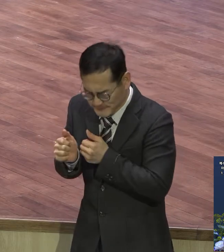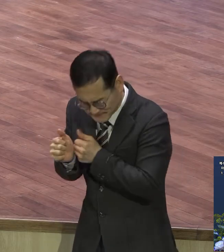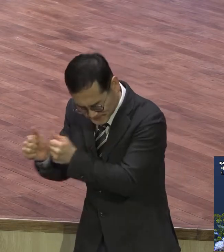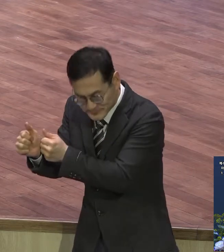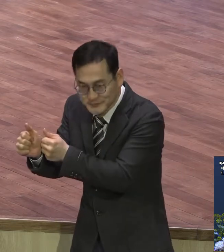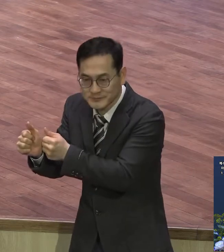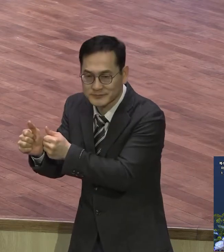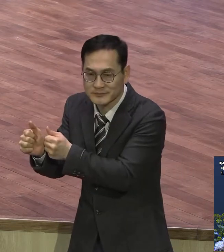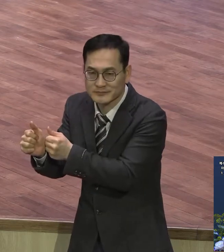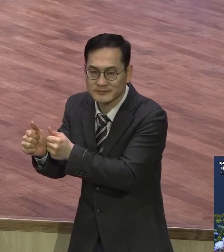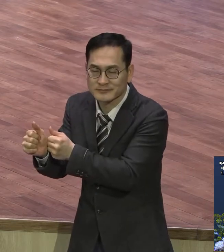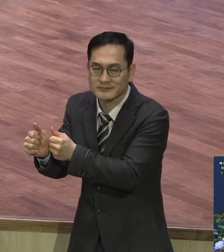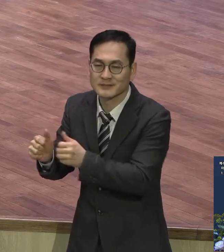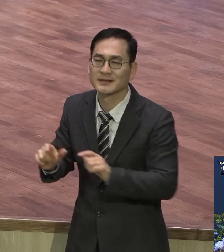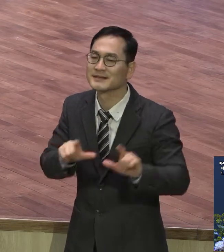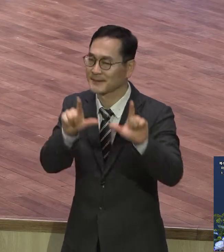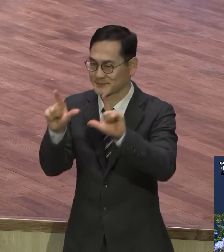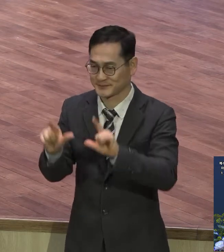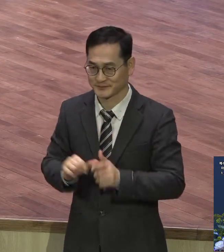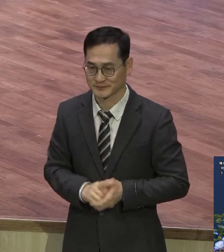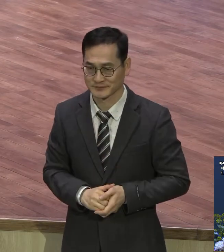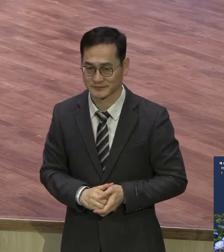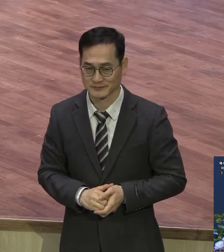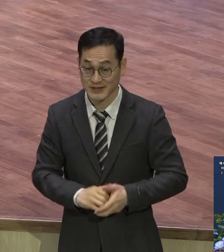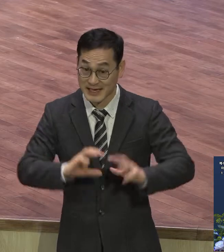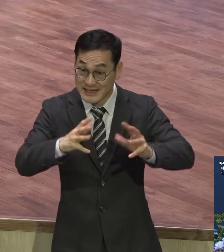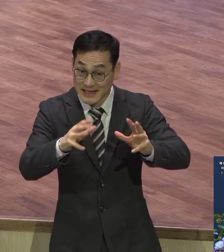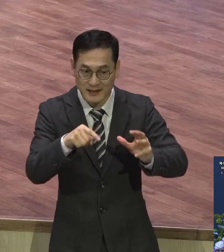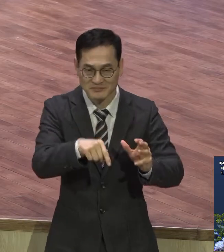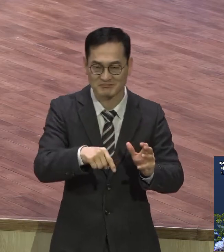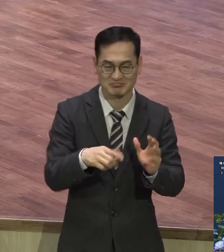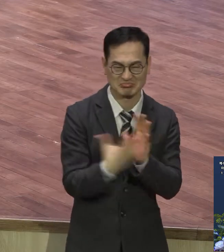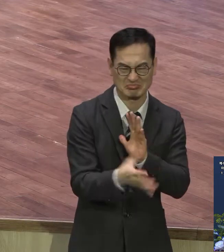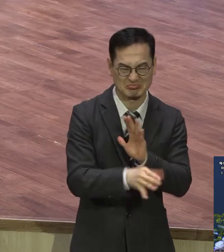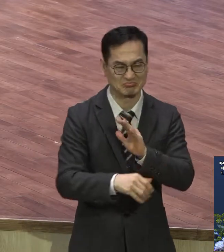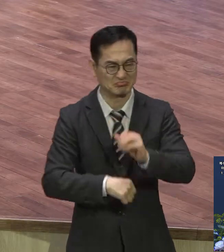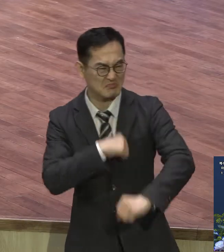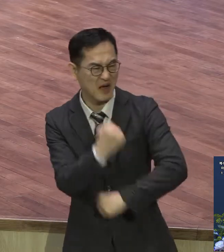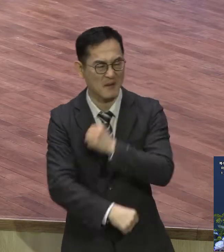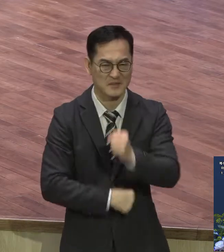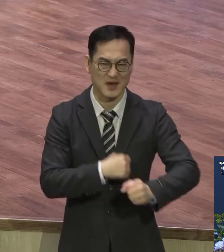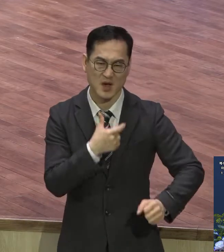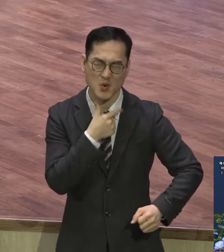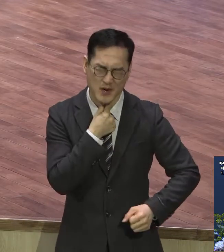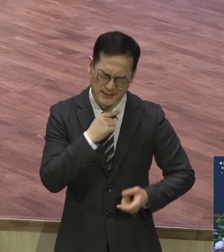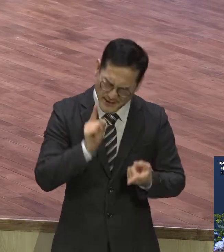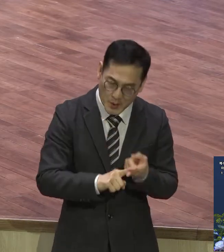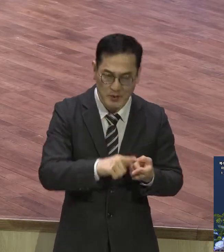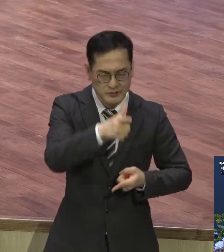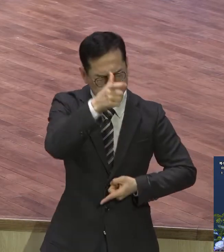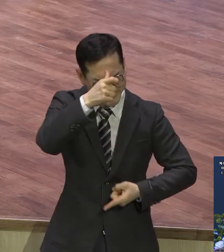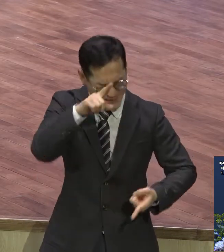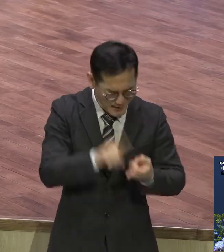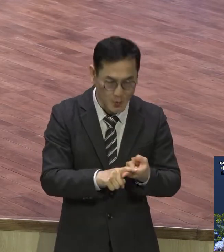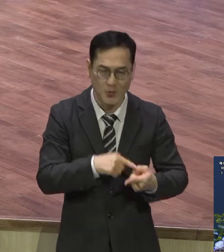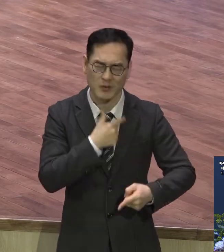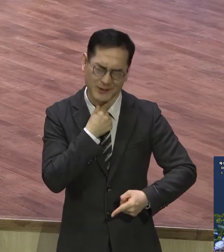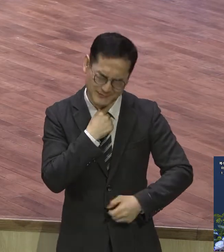세상에서는 그냥 강력하게 잘 나갔는데 그냥 뭐 자기 고집도로 자기 주장대로 그렇게 자기